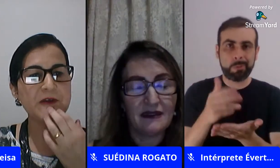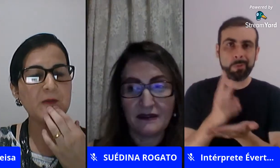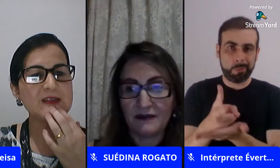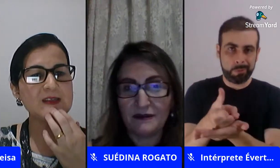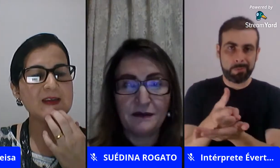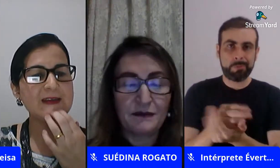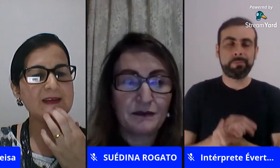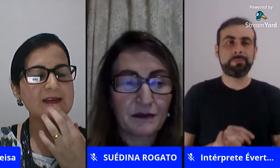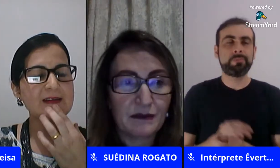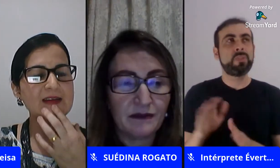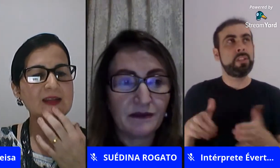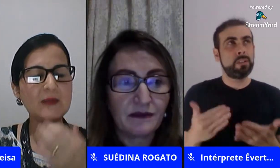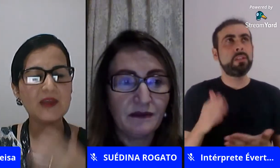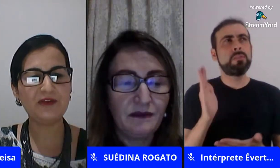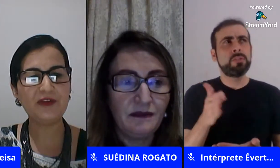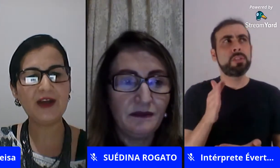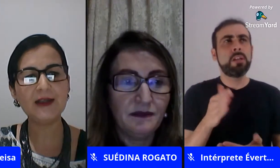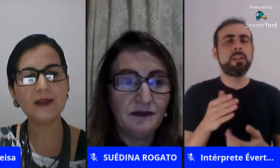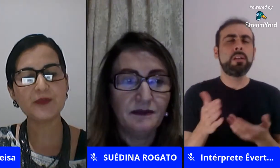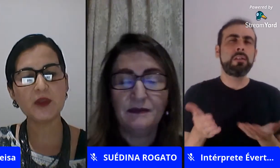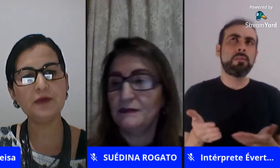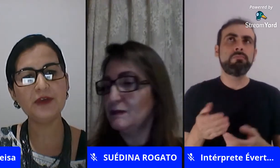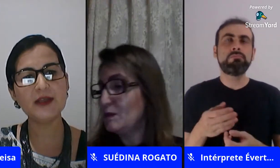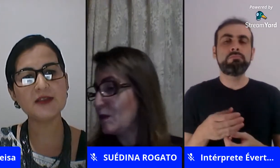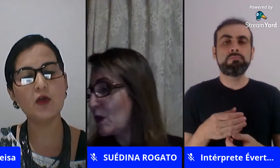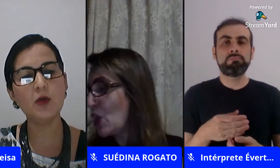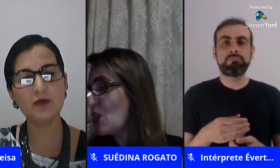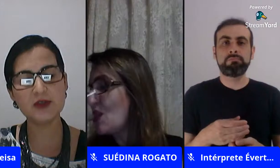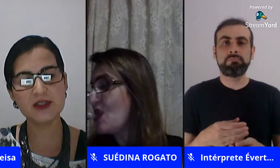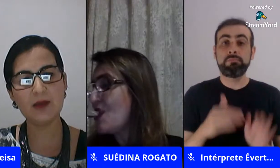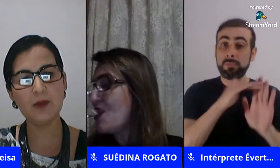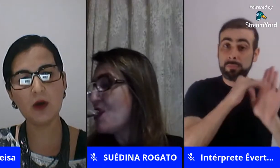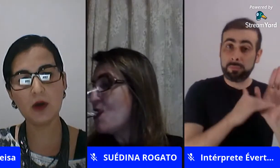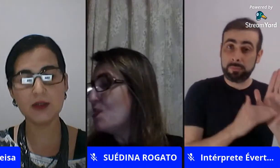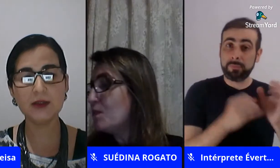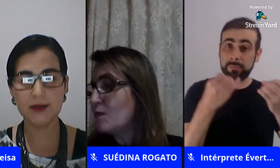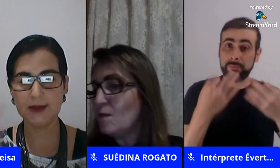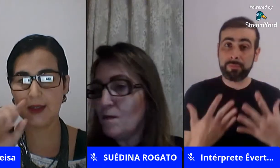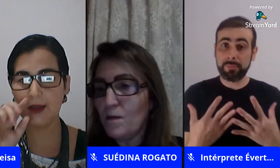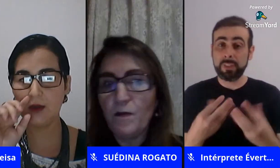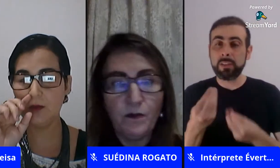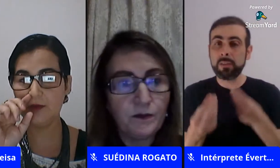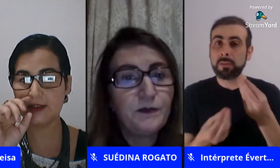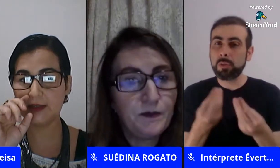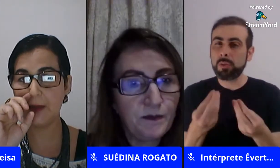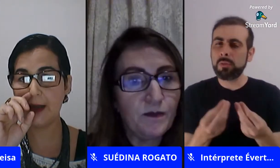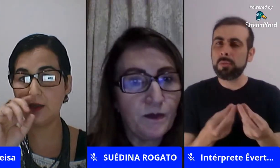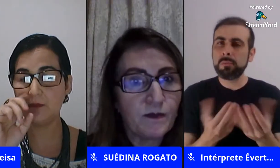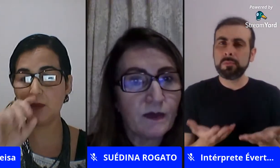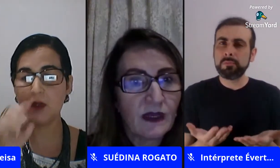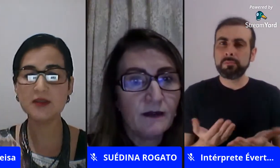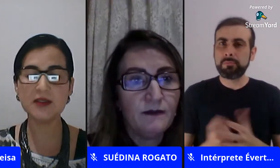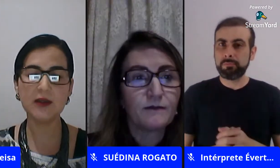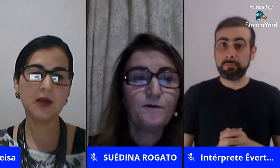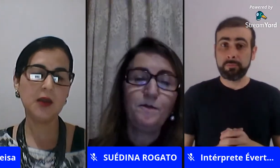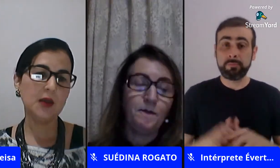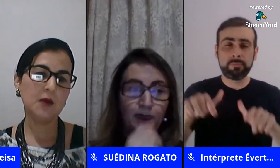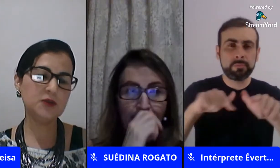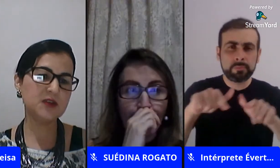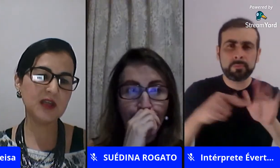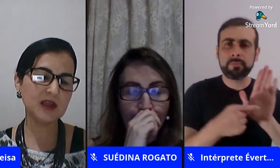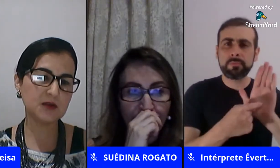então foi que eu passei na minha fala que eu falei assim como você aborda né como você